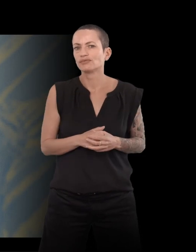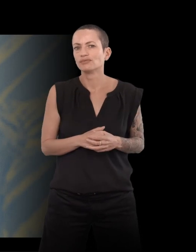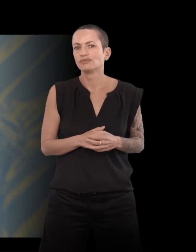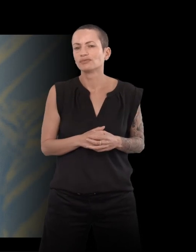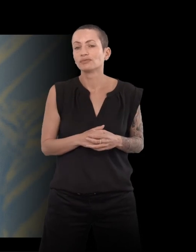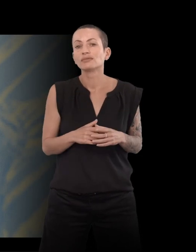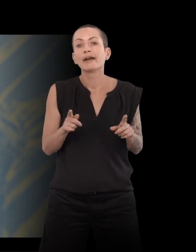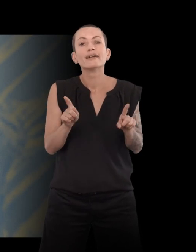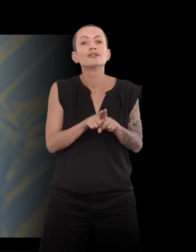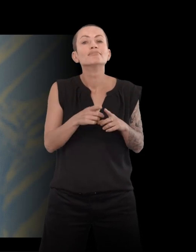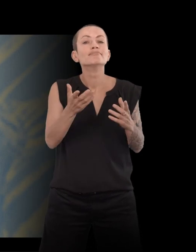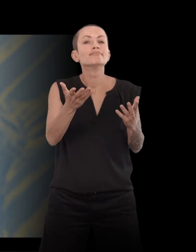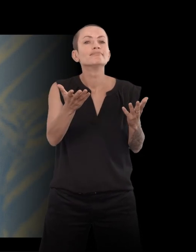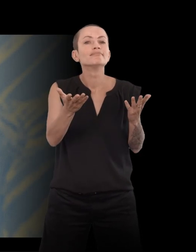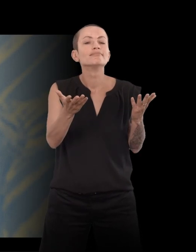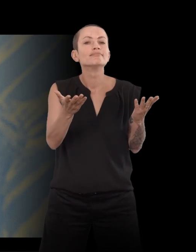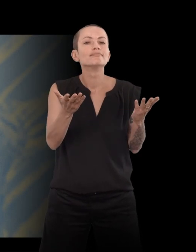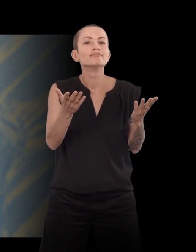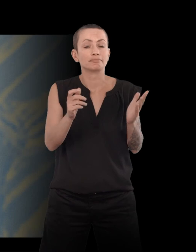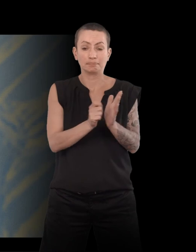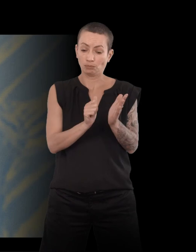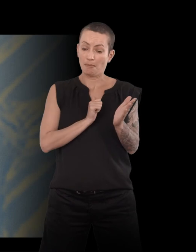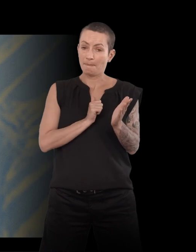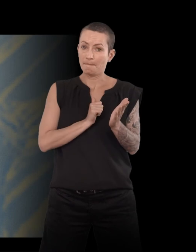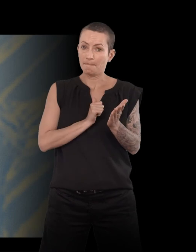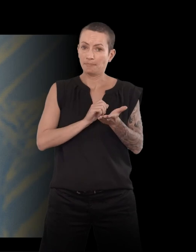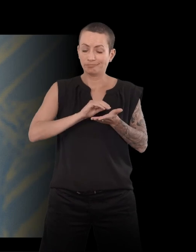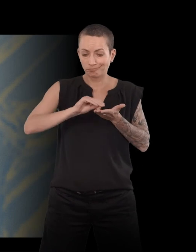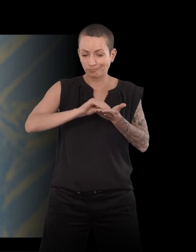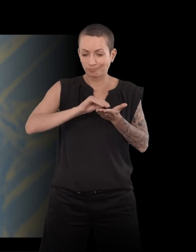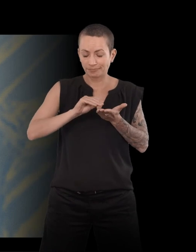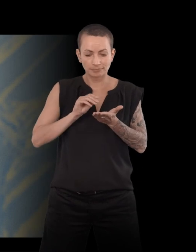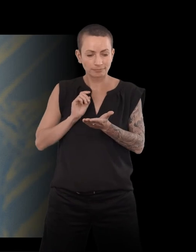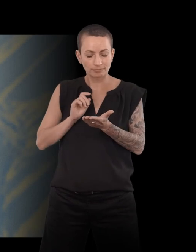Et de même, quand j'écris, quand je parle d'un lieu, il faut que j'aille le voir.